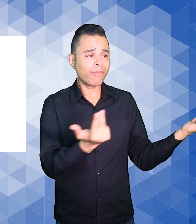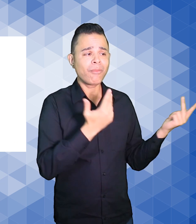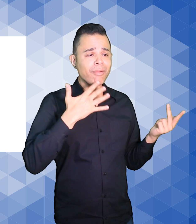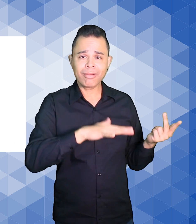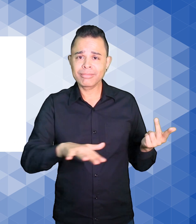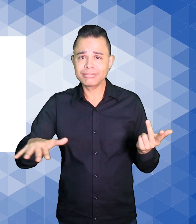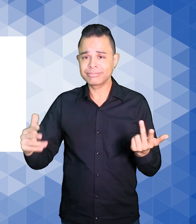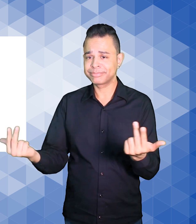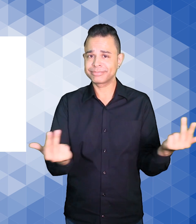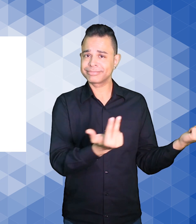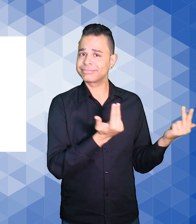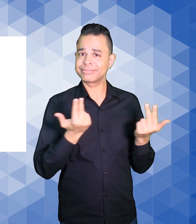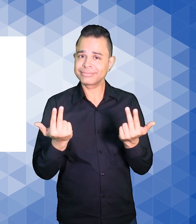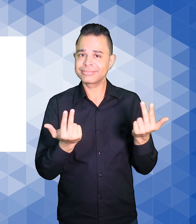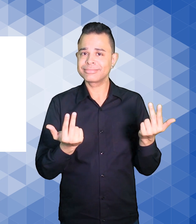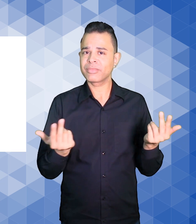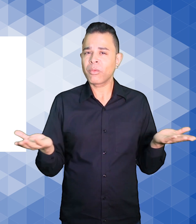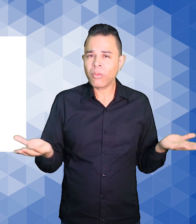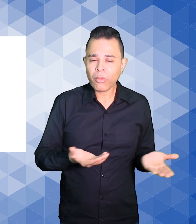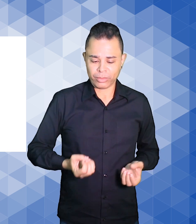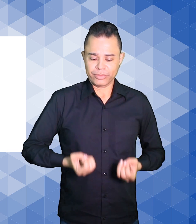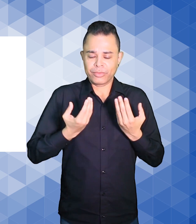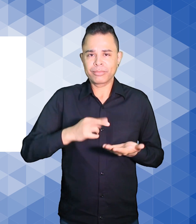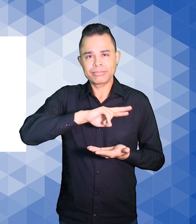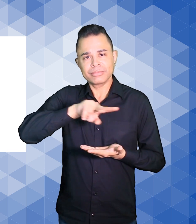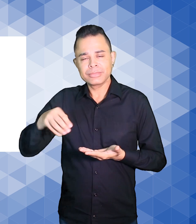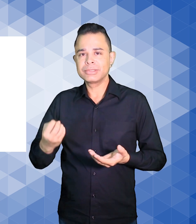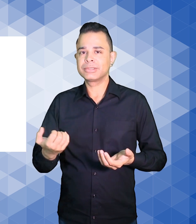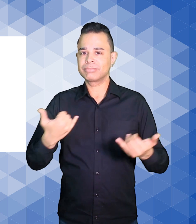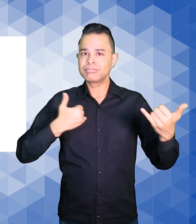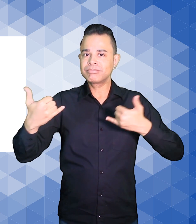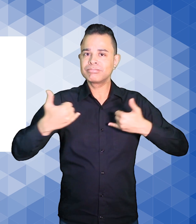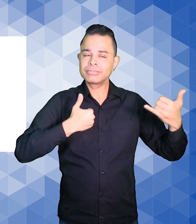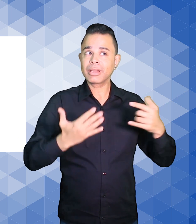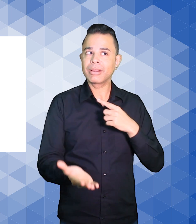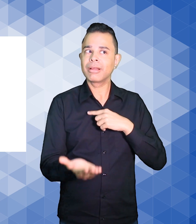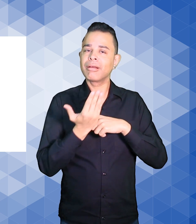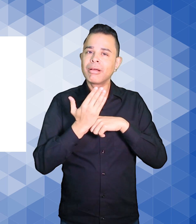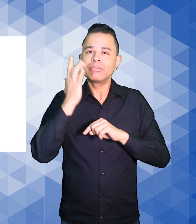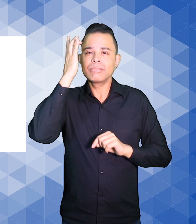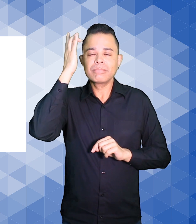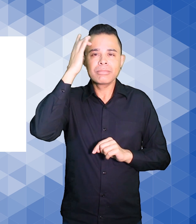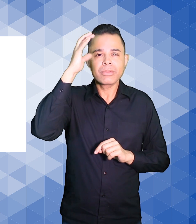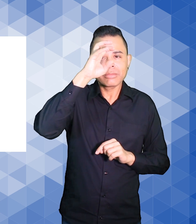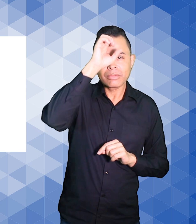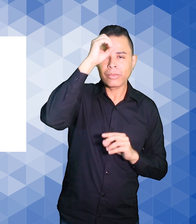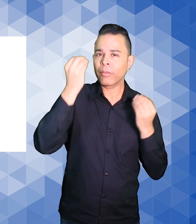hoje há muito mais acesso à informação, o que contribui muito para aprendermos como lidar com tudo,